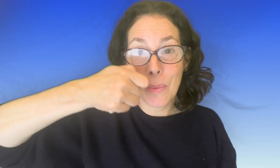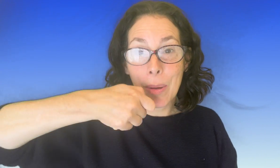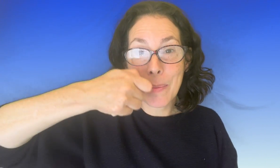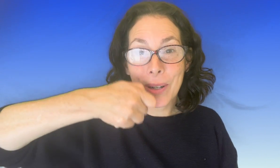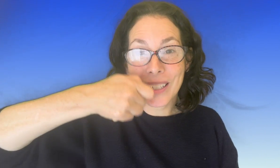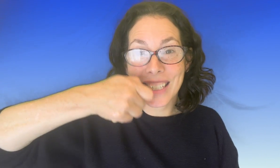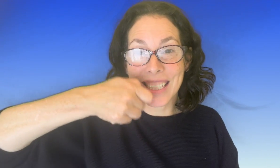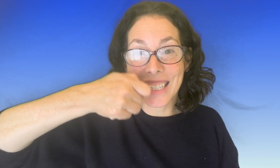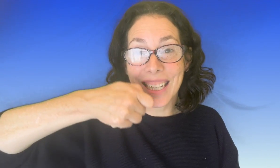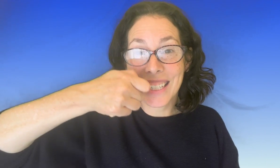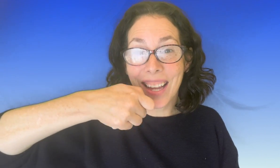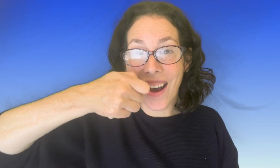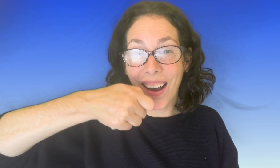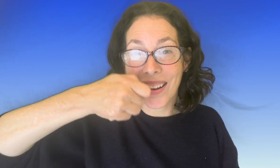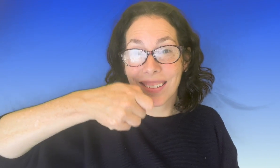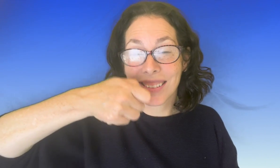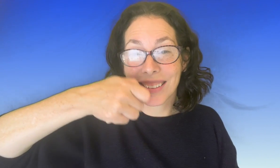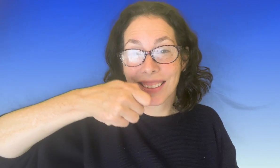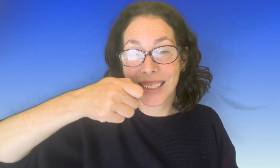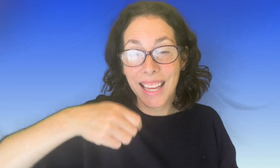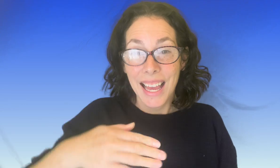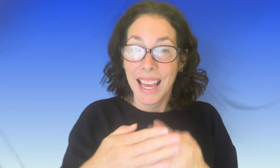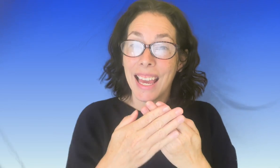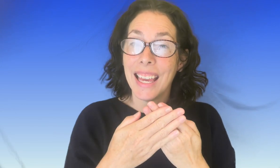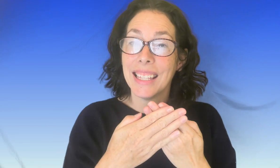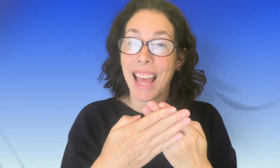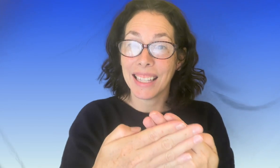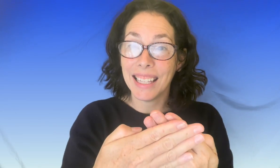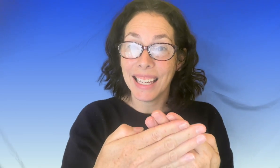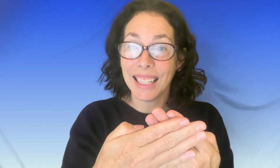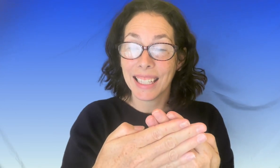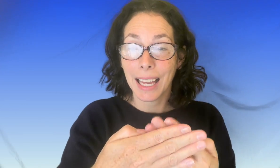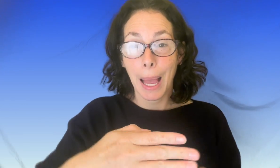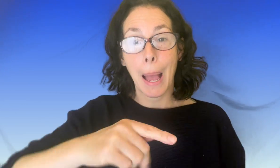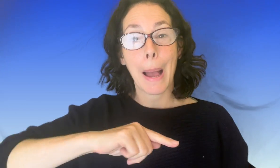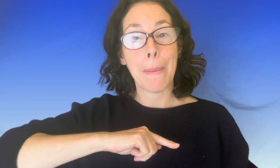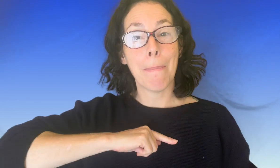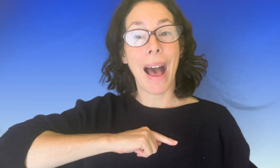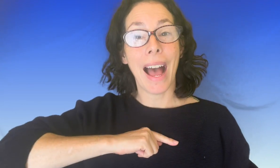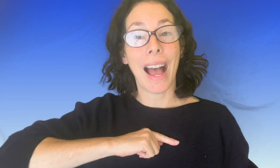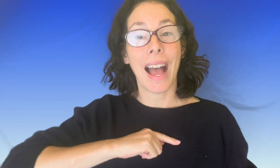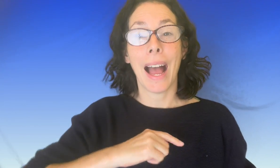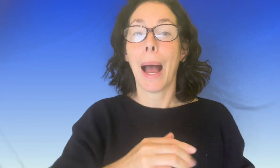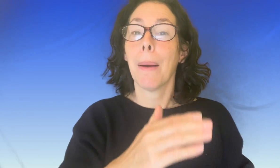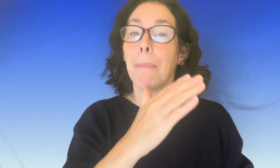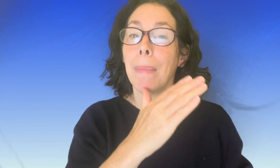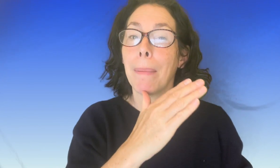me brosser les dents et d'aider ma maman